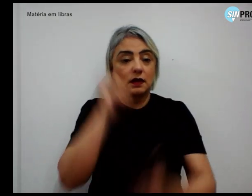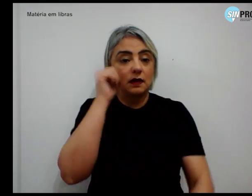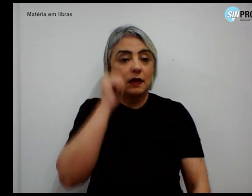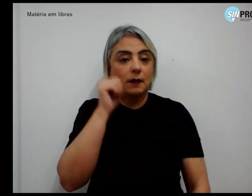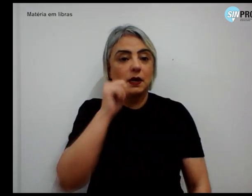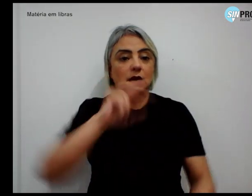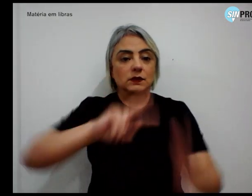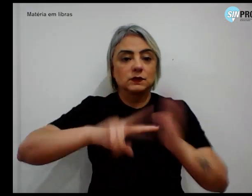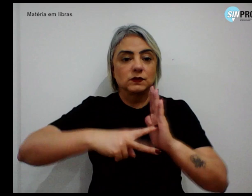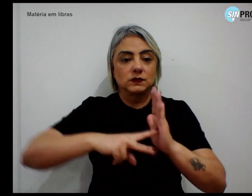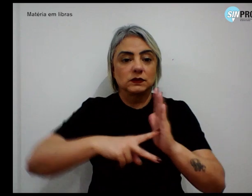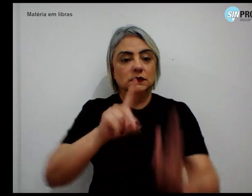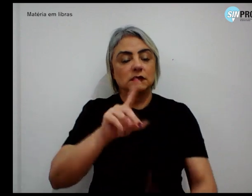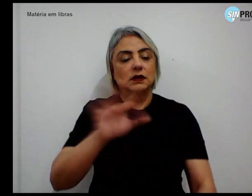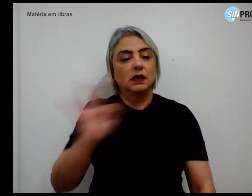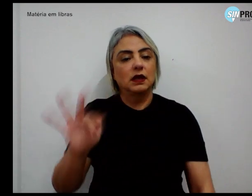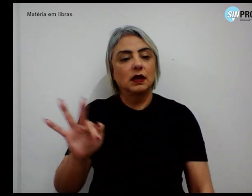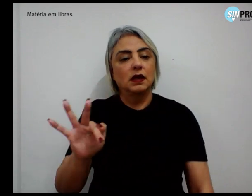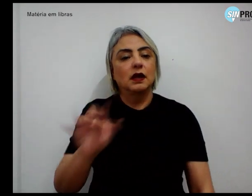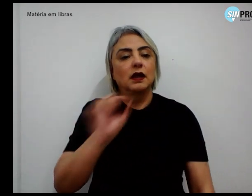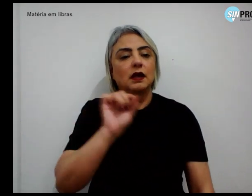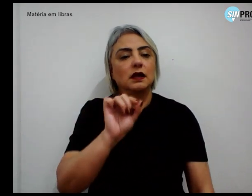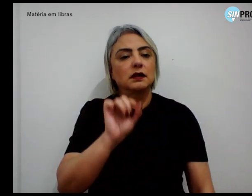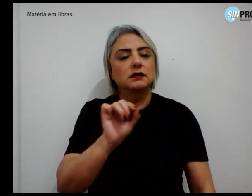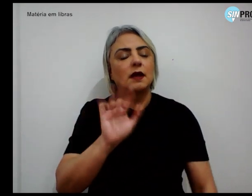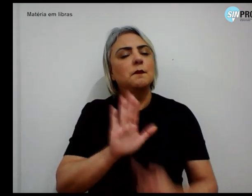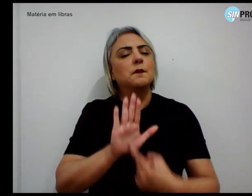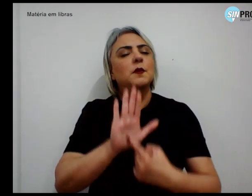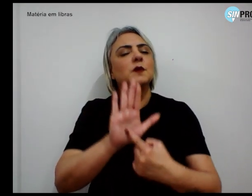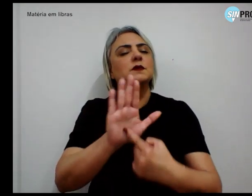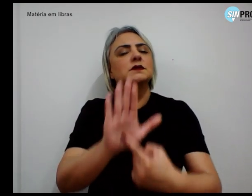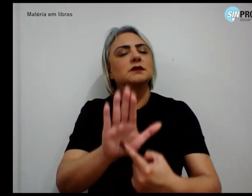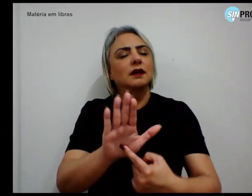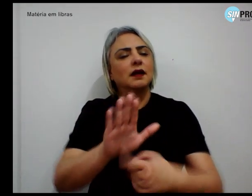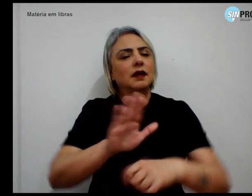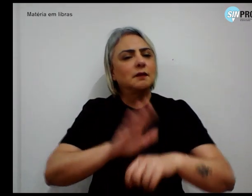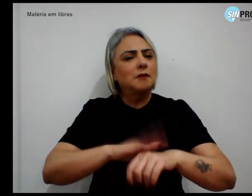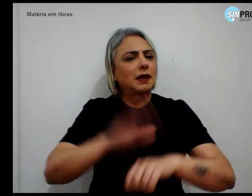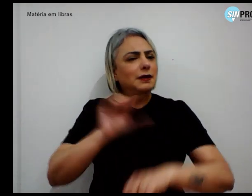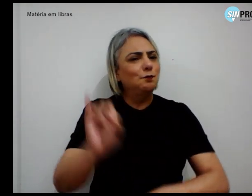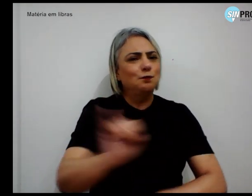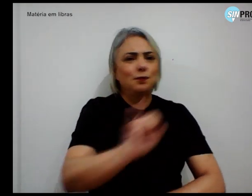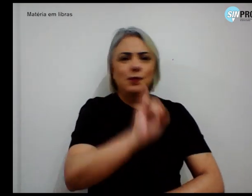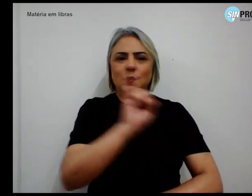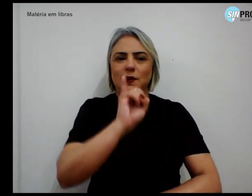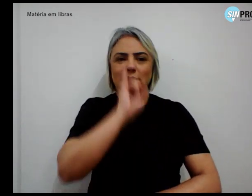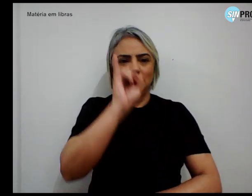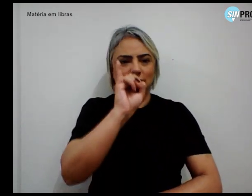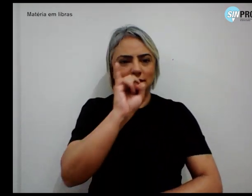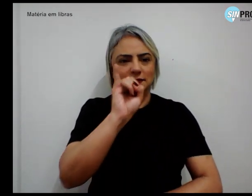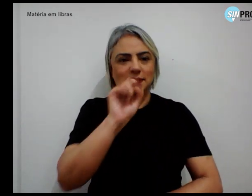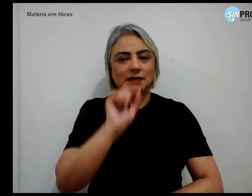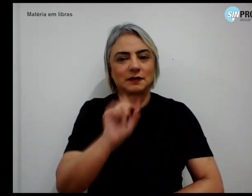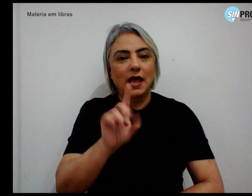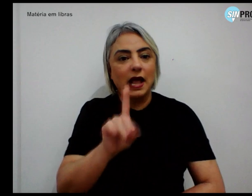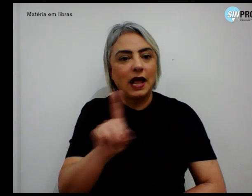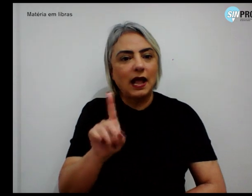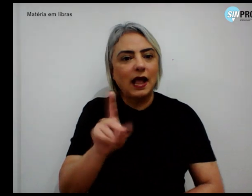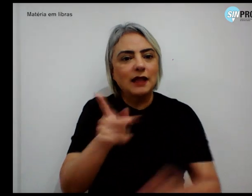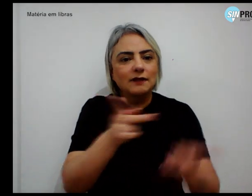Simpro-DF está se demonstrando mais que fundamental, pois a cada visita a